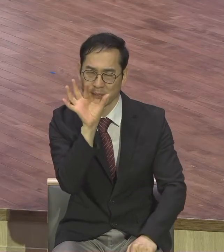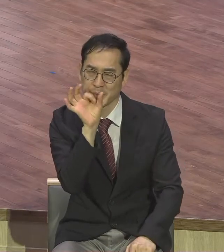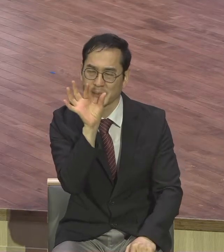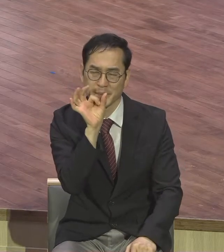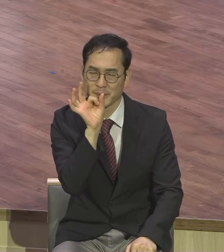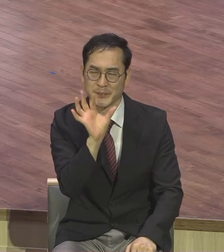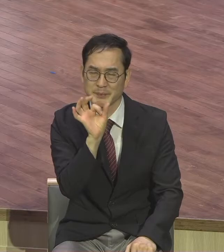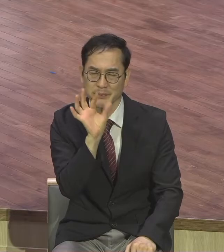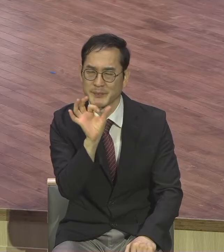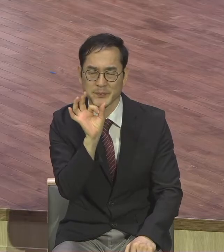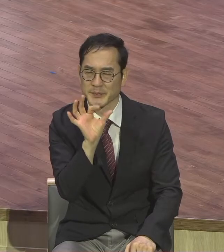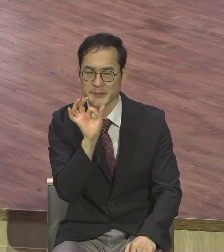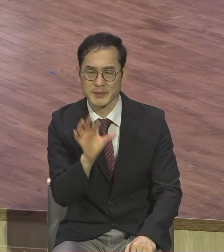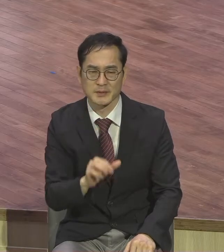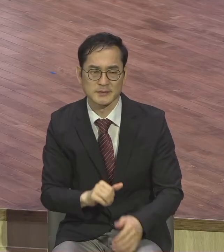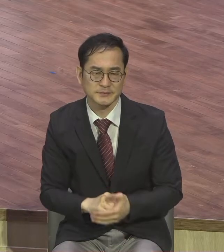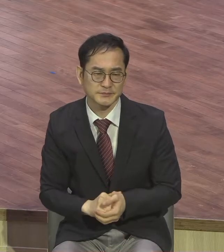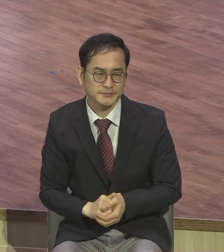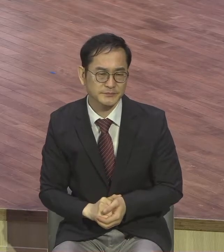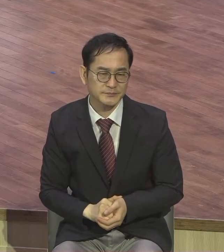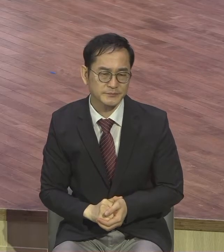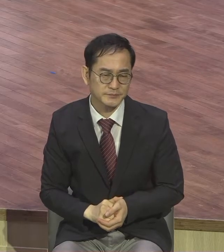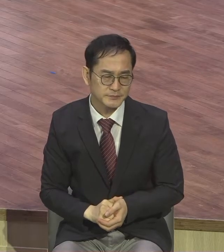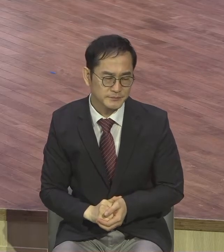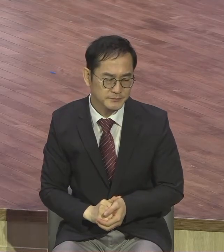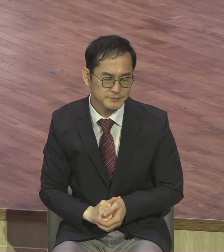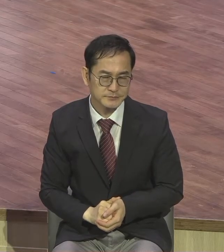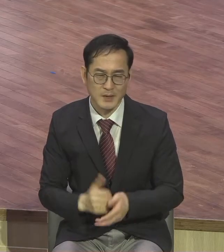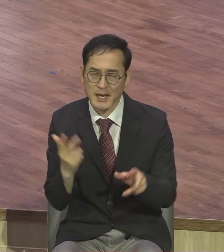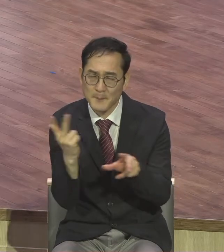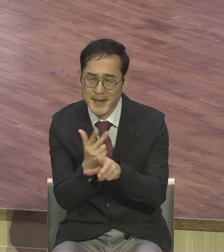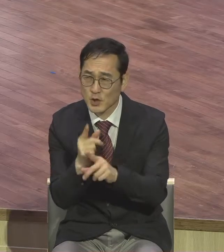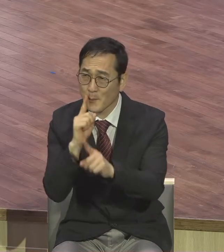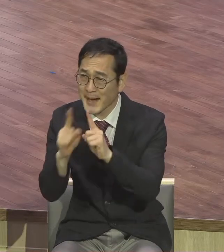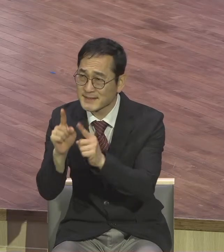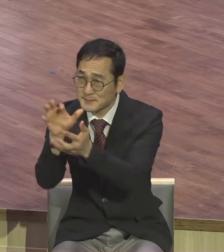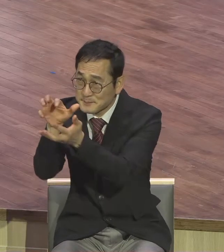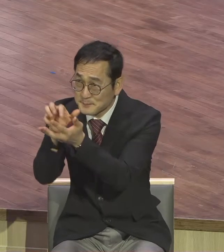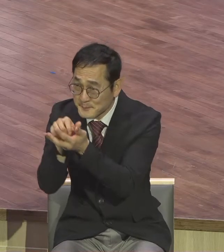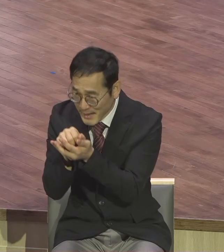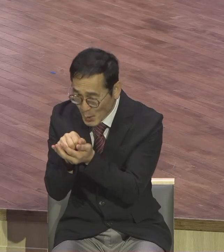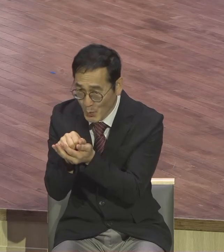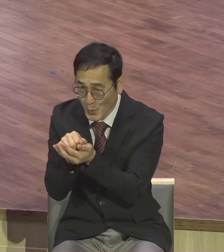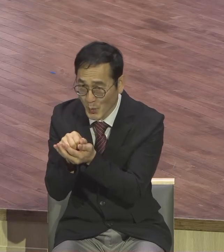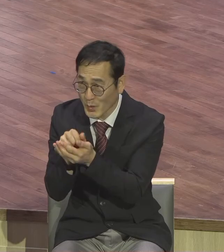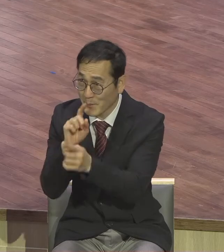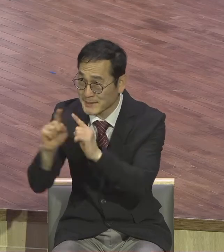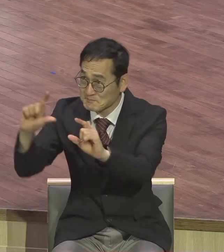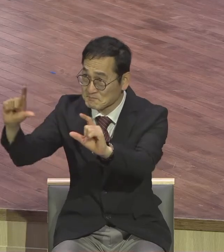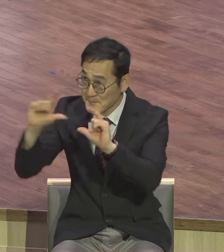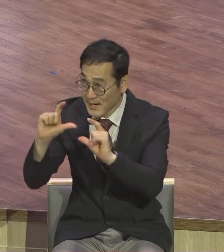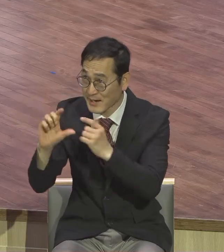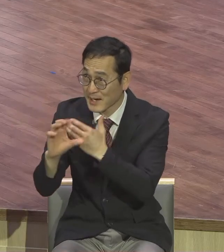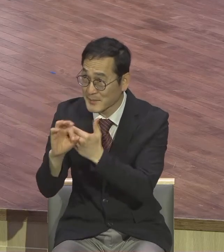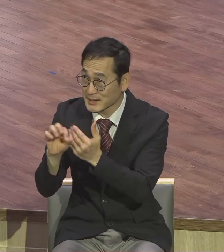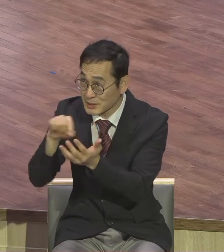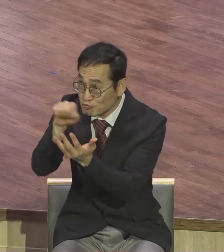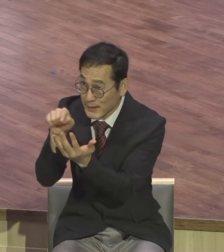많은 것을 적용하라고 말하지 않아요. 매주 강단 메시지가 선포될 때 그 중에서 한 가지.